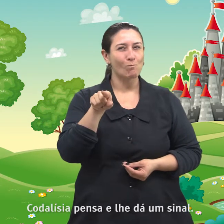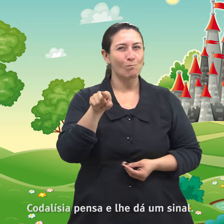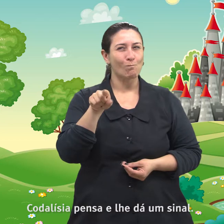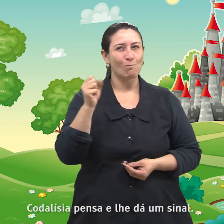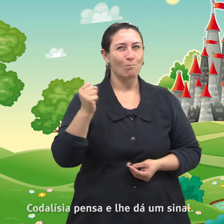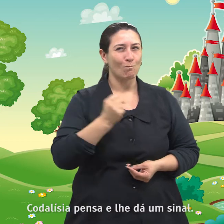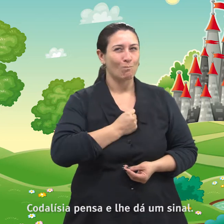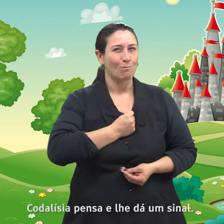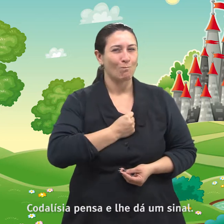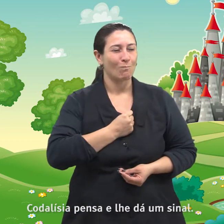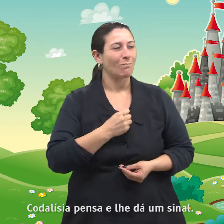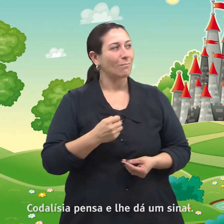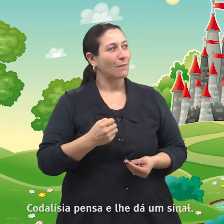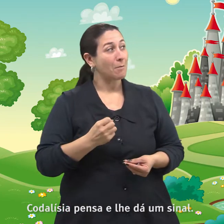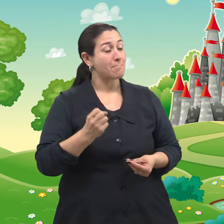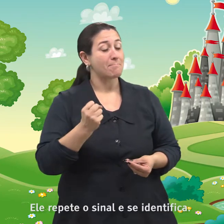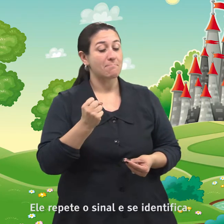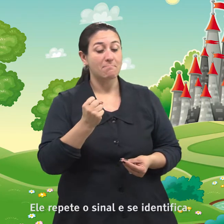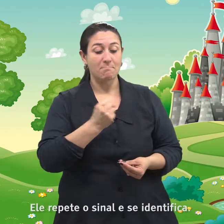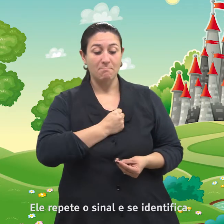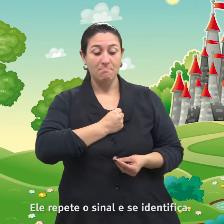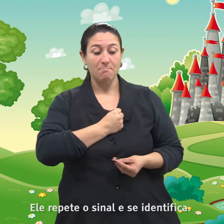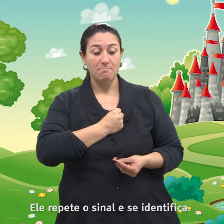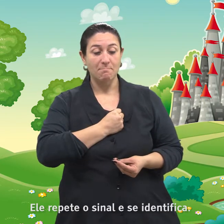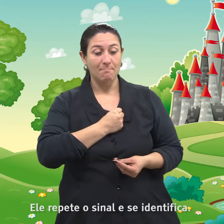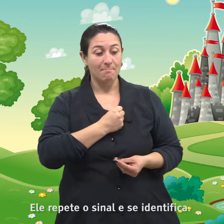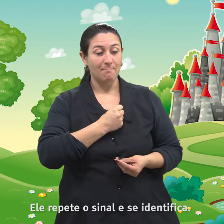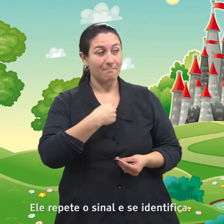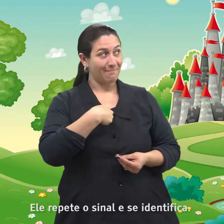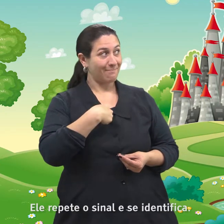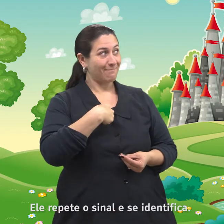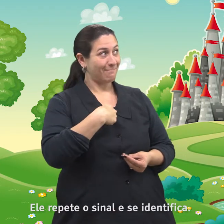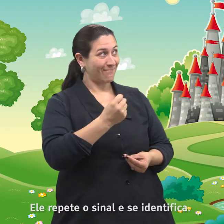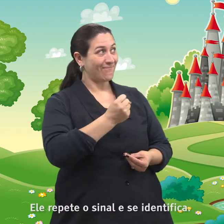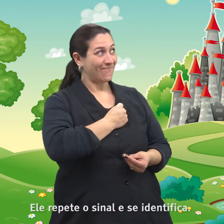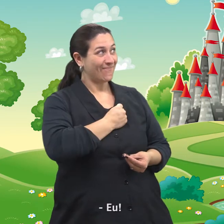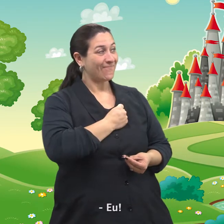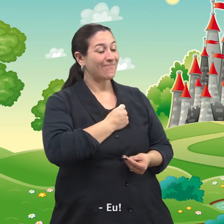e lhe dá um sinal. Ele repete o sinal e se identifica. Eu?